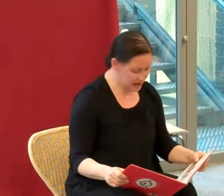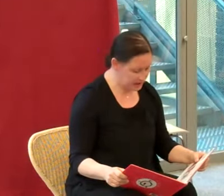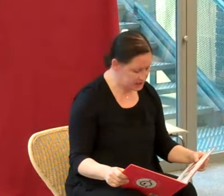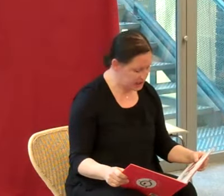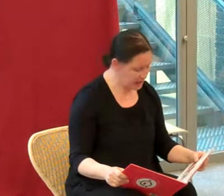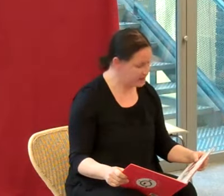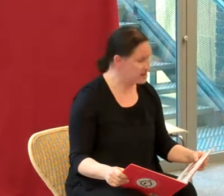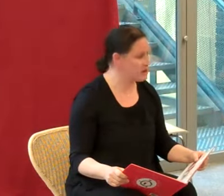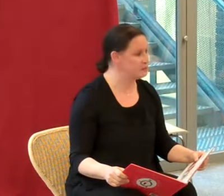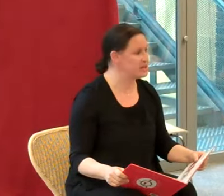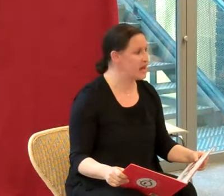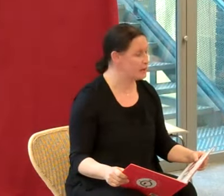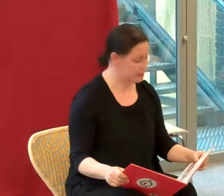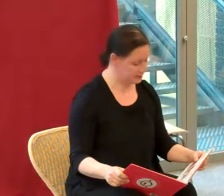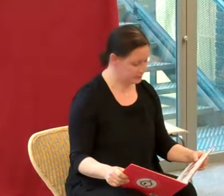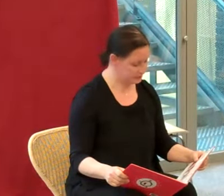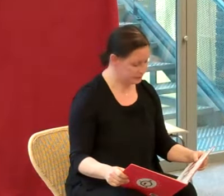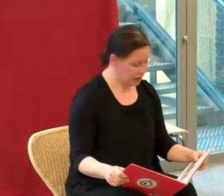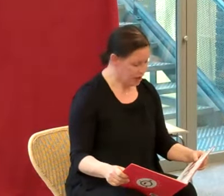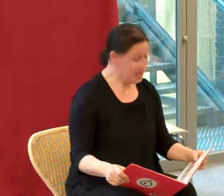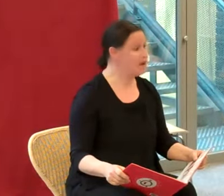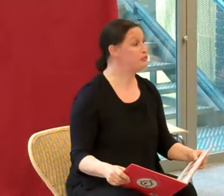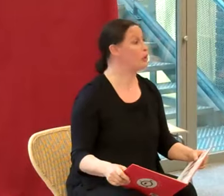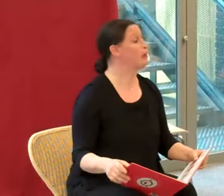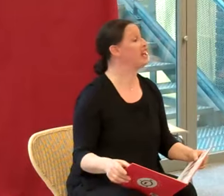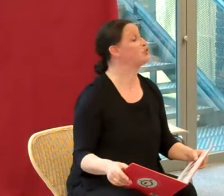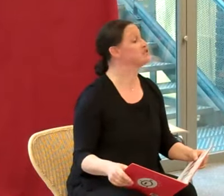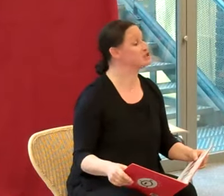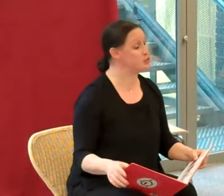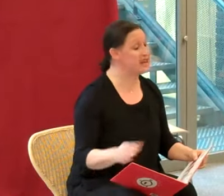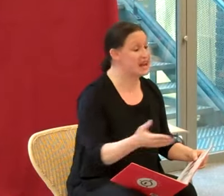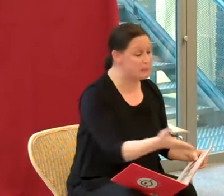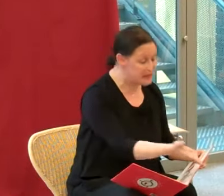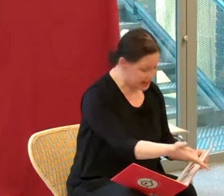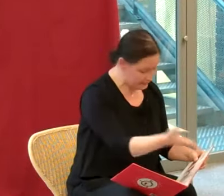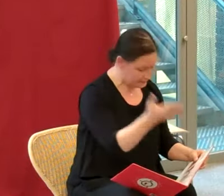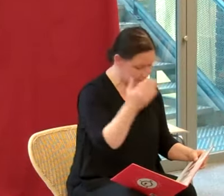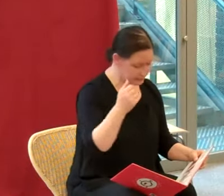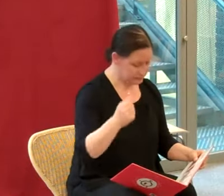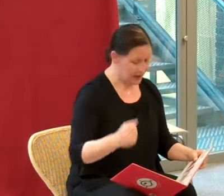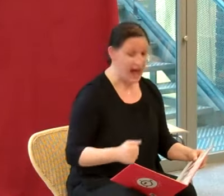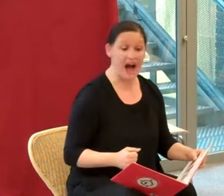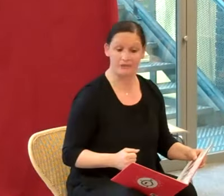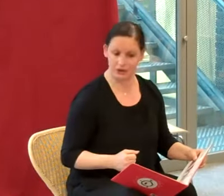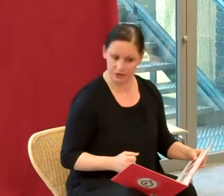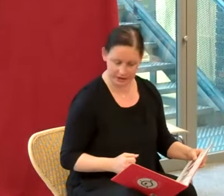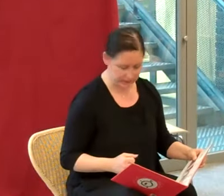terrier était impeccable. Ils surprisent de s'essuyer les pieds avant d'entrer.